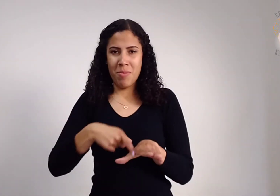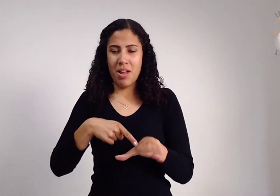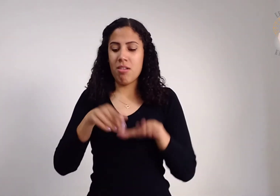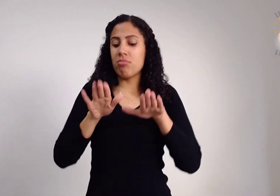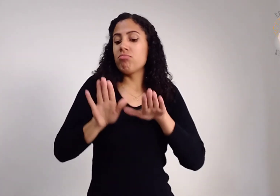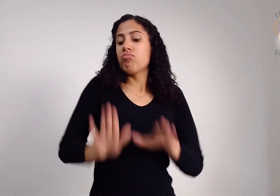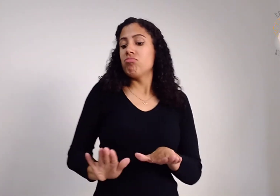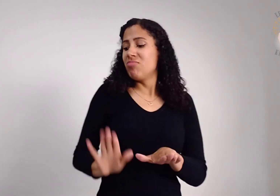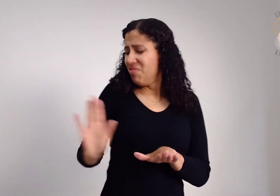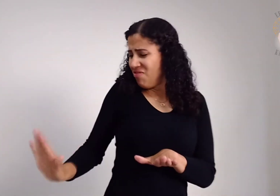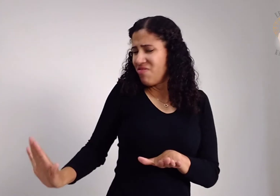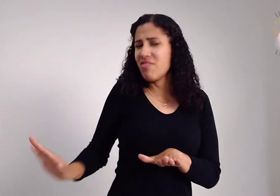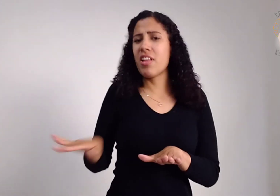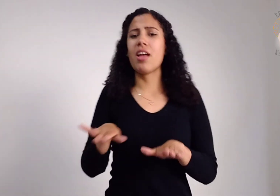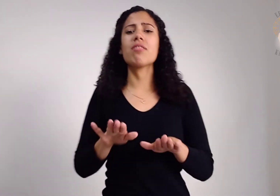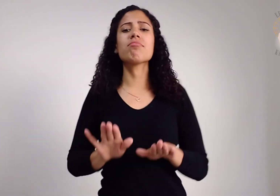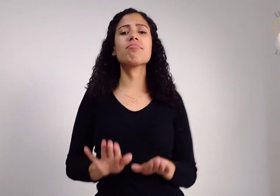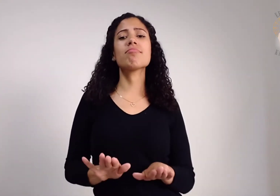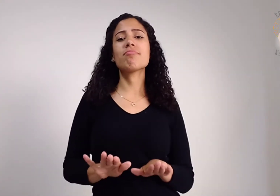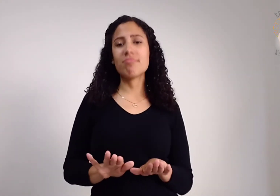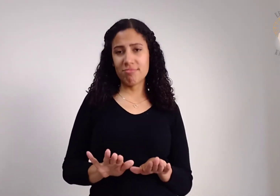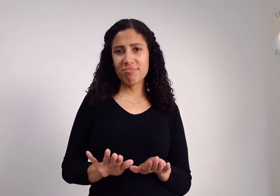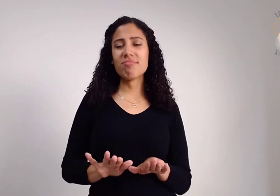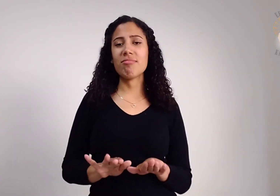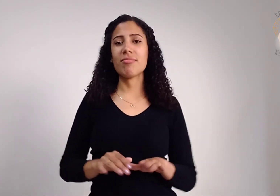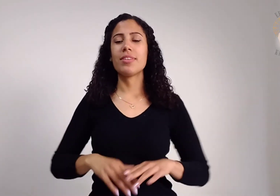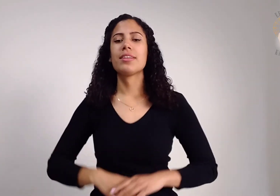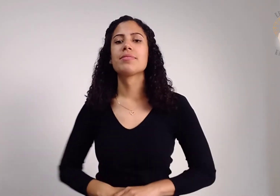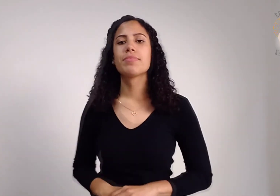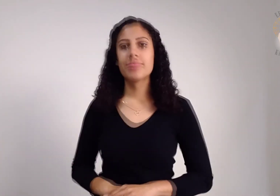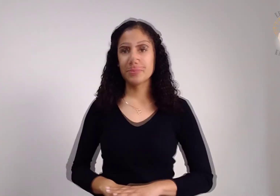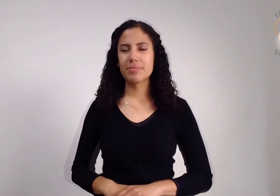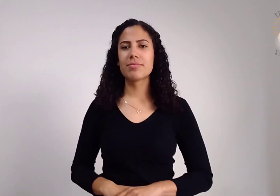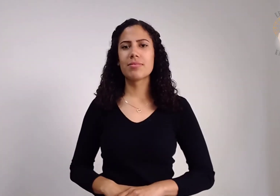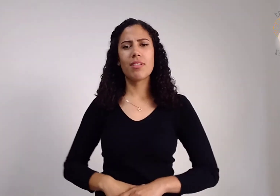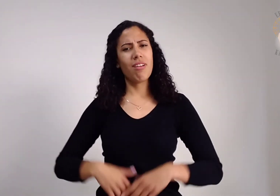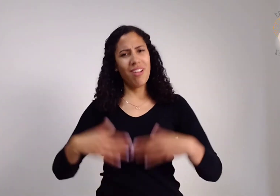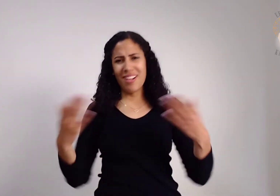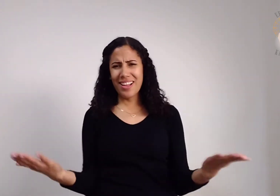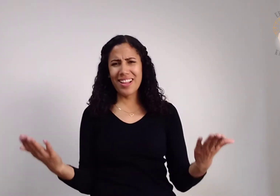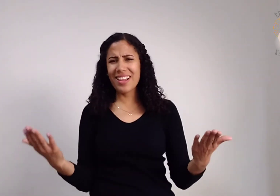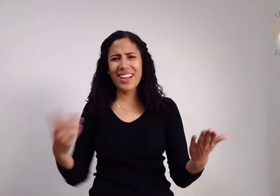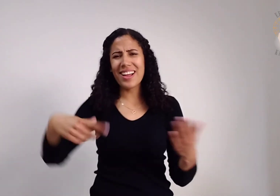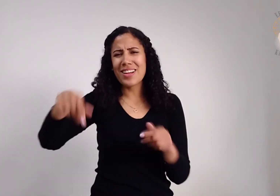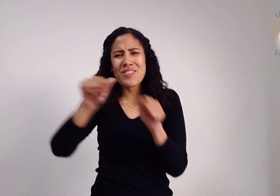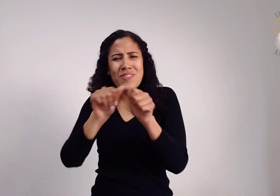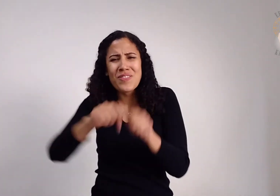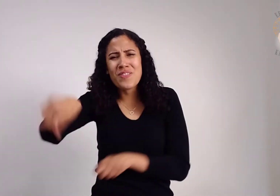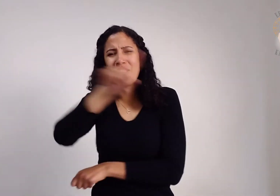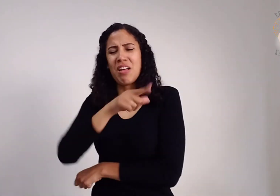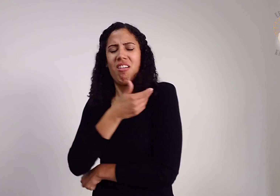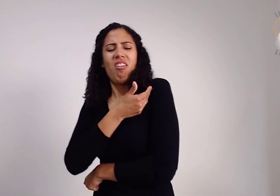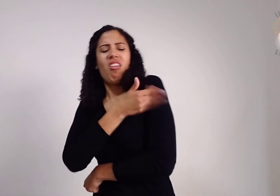aqui no chão Aos meus pés Não fizestes então